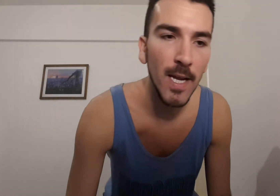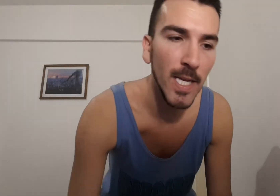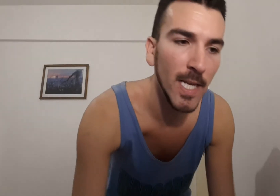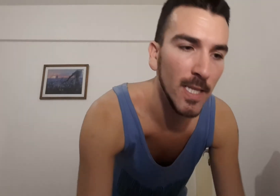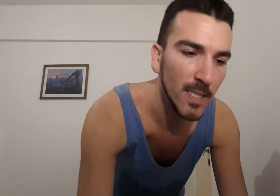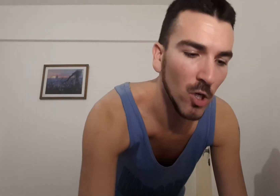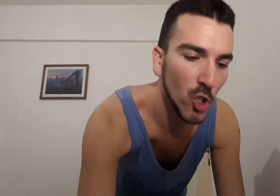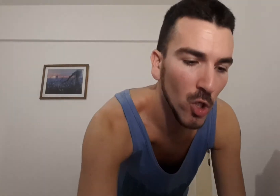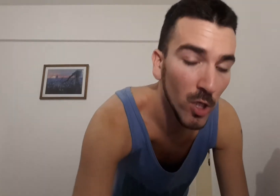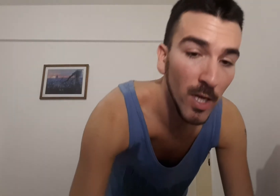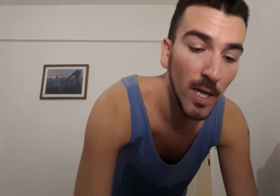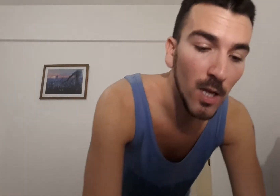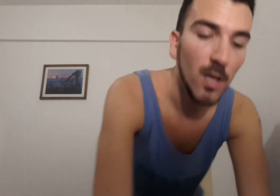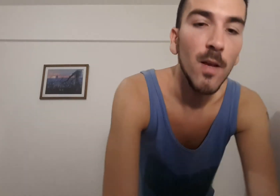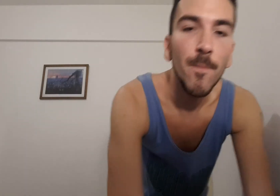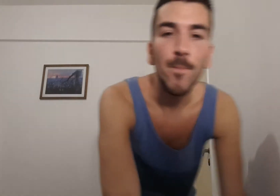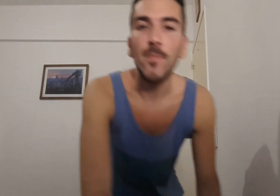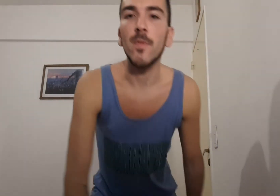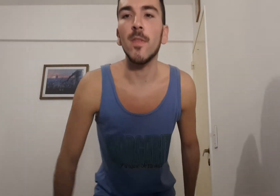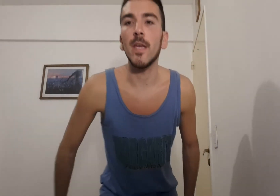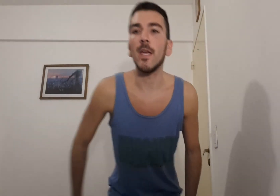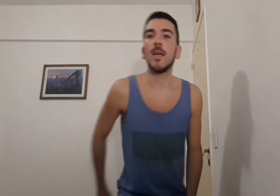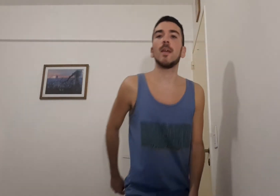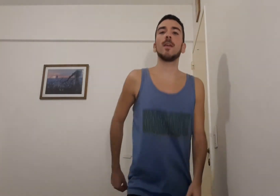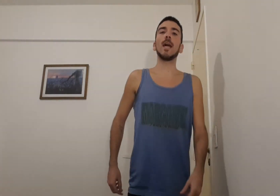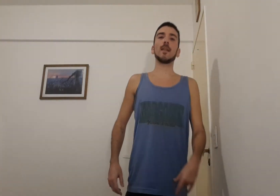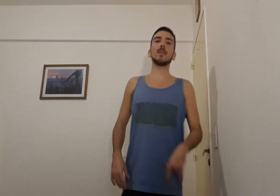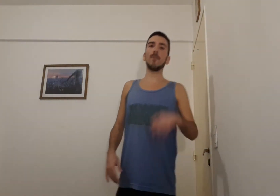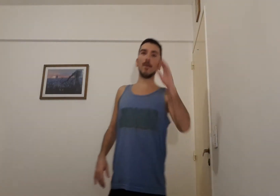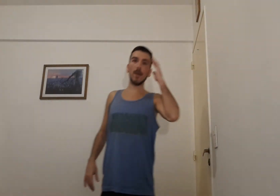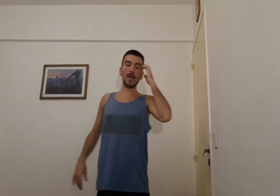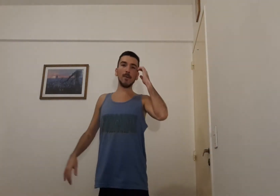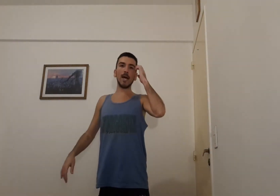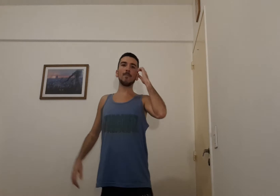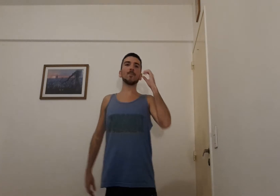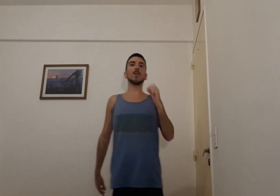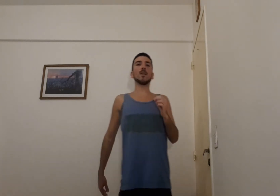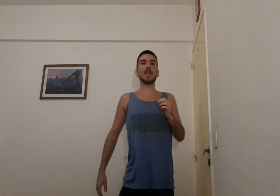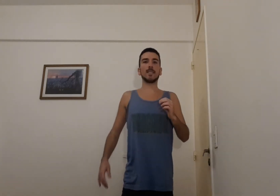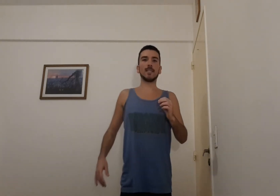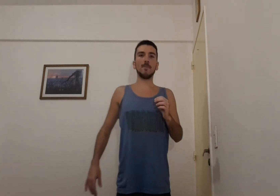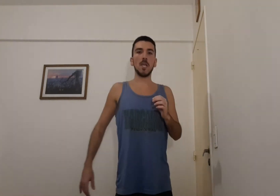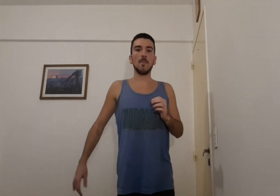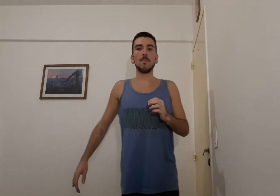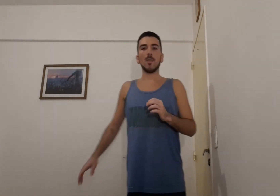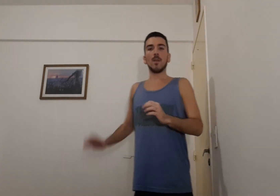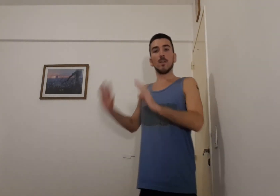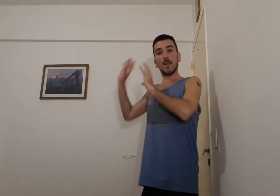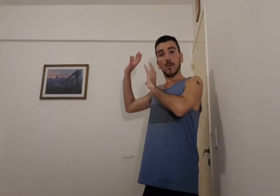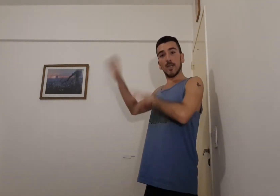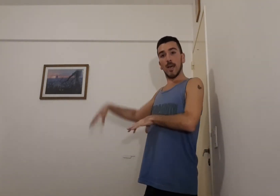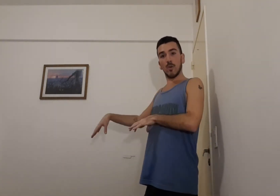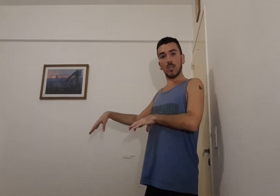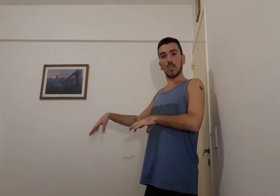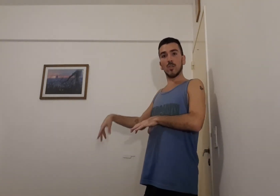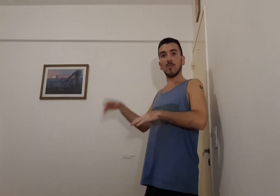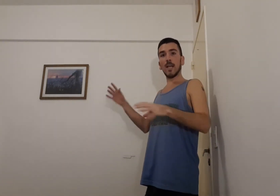y en el desarrollo del arte y bla bla bla, gracias a Emi. Se ponen de a dos en una